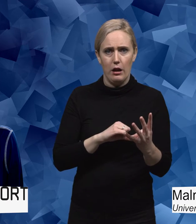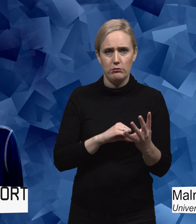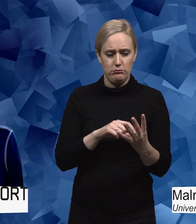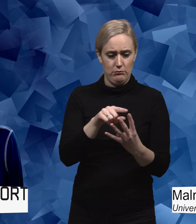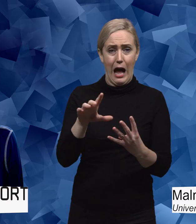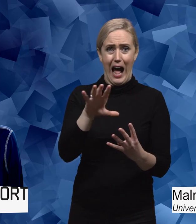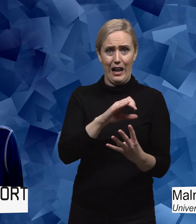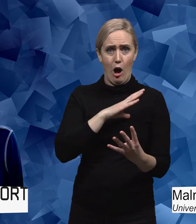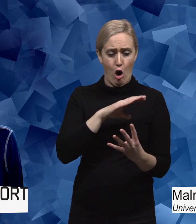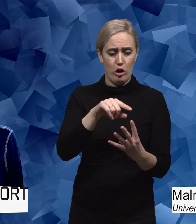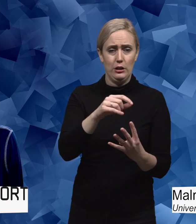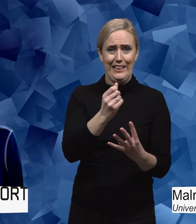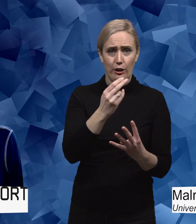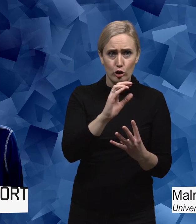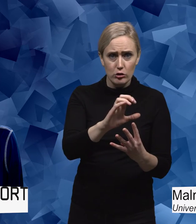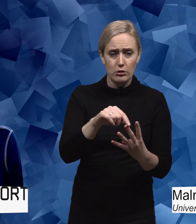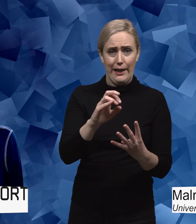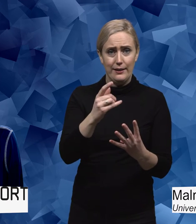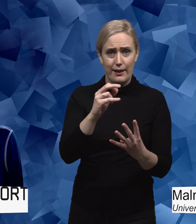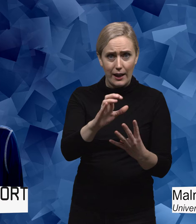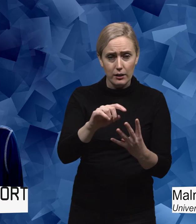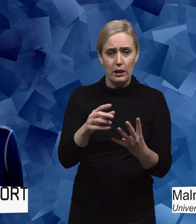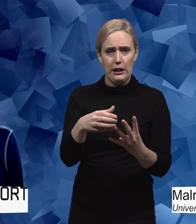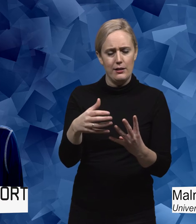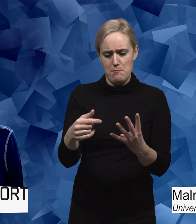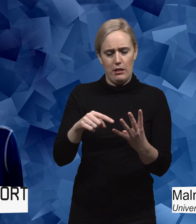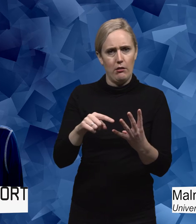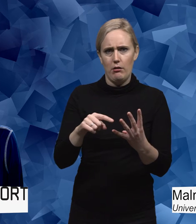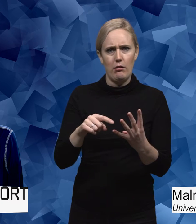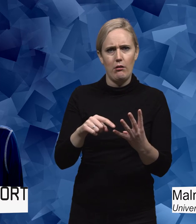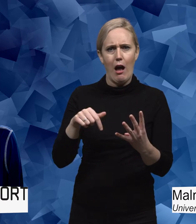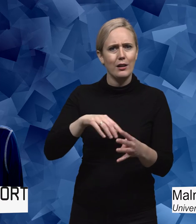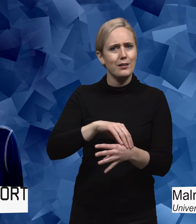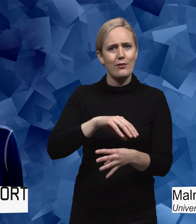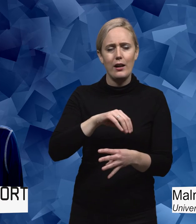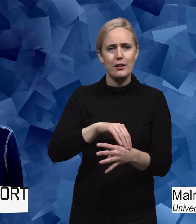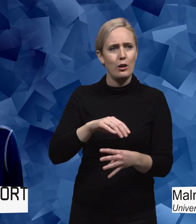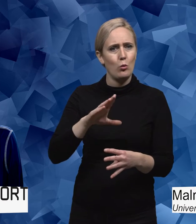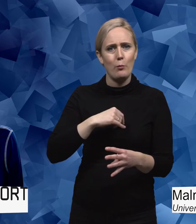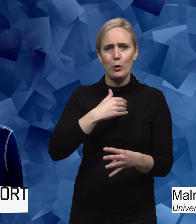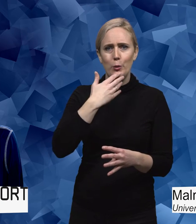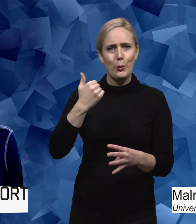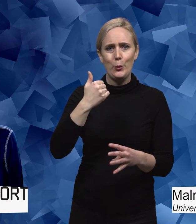etnicitet. Alla tillhör en klass. Men av någon anledning så, i Sverige så har man liksom inte sett det här att funktionalitet och